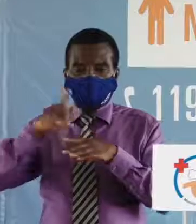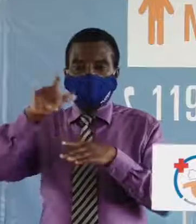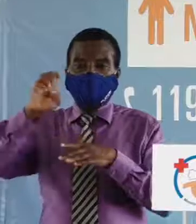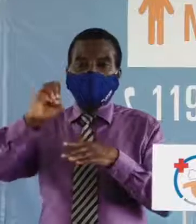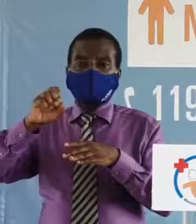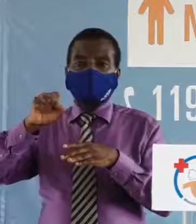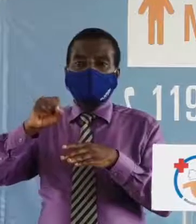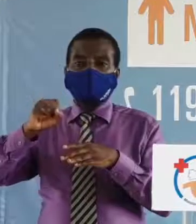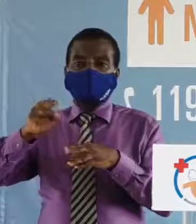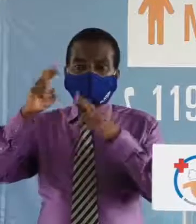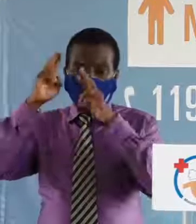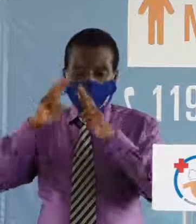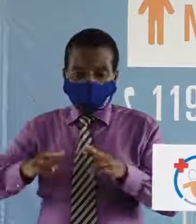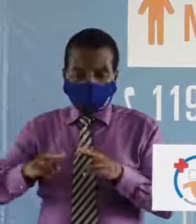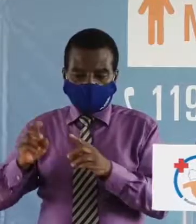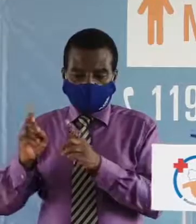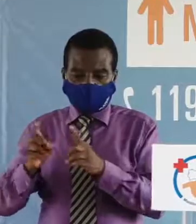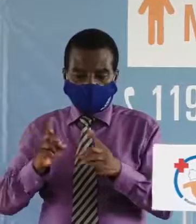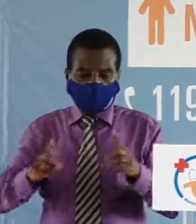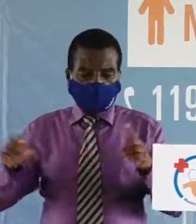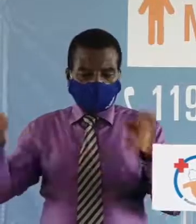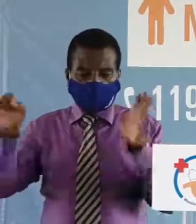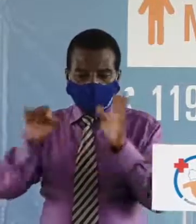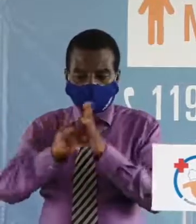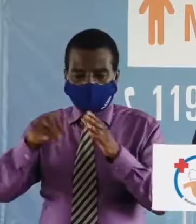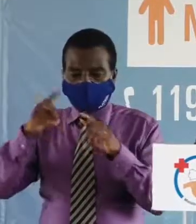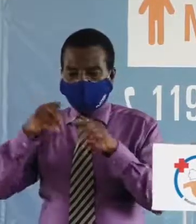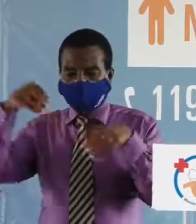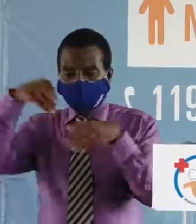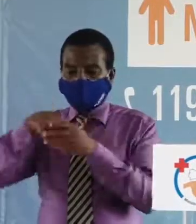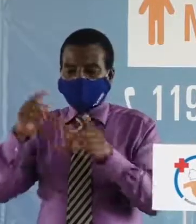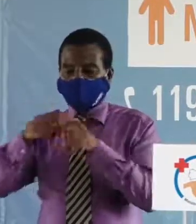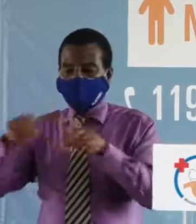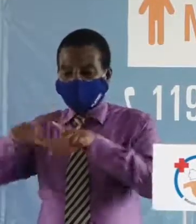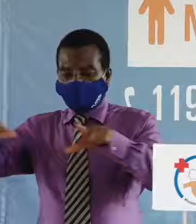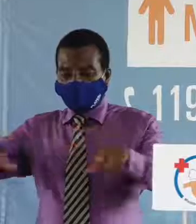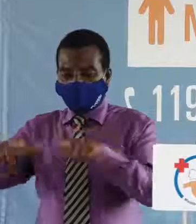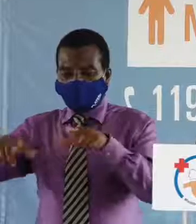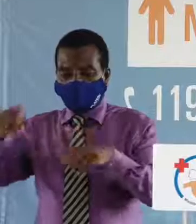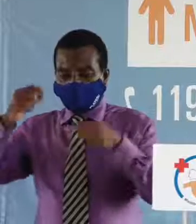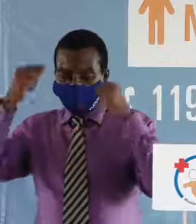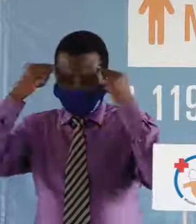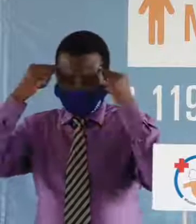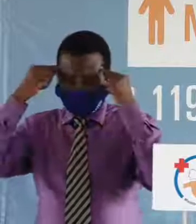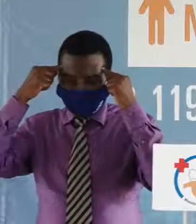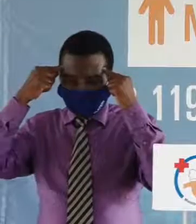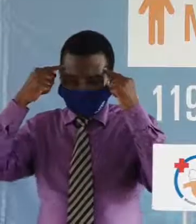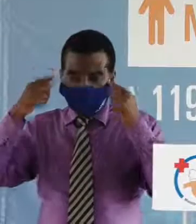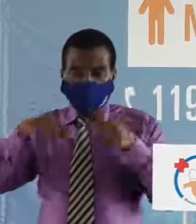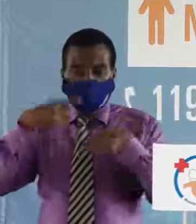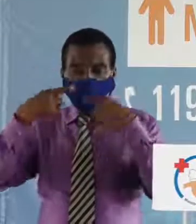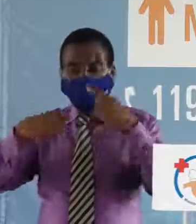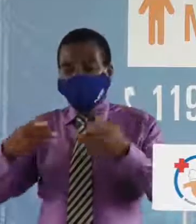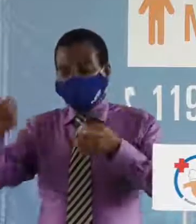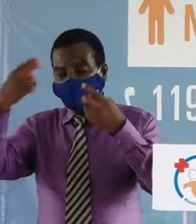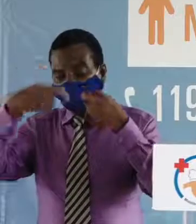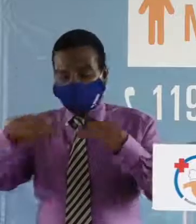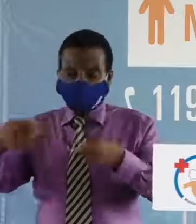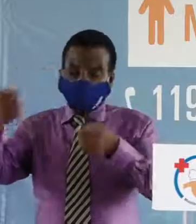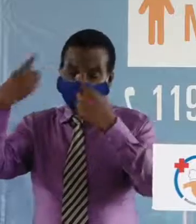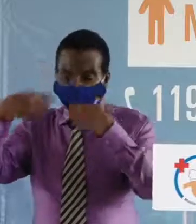respect des mesures barrières dans les différents lieux sont une préoccupation qui reviennent qui reviennent qui reviennent